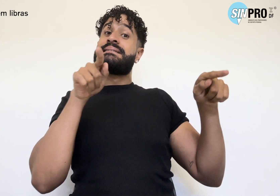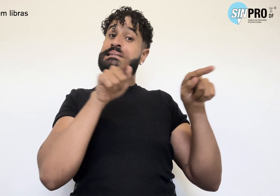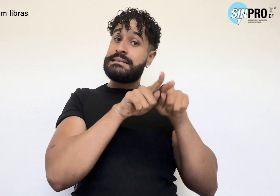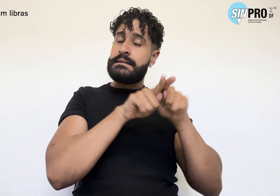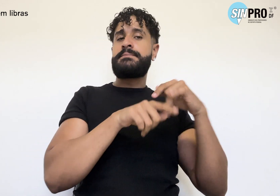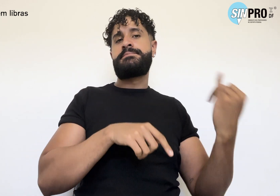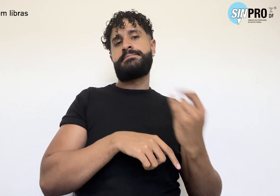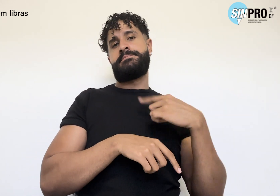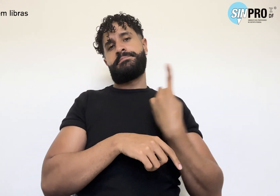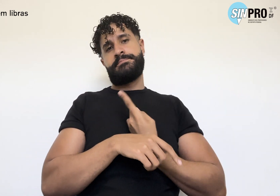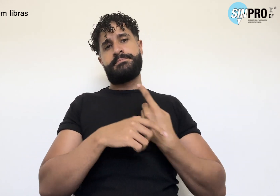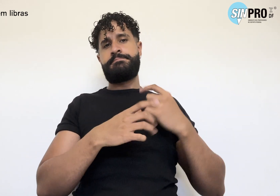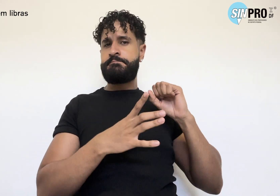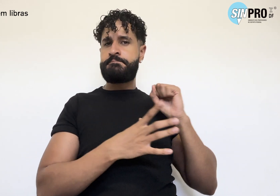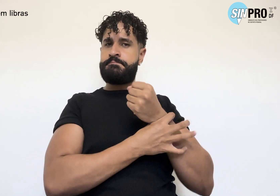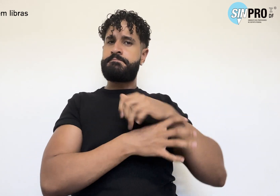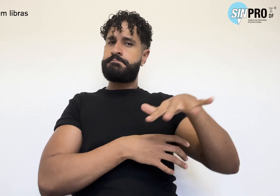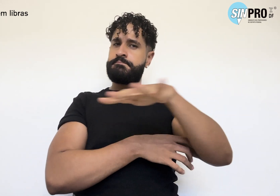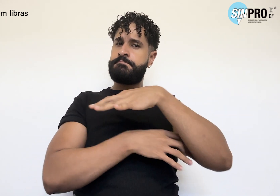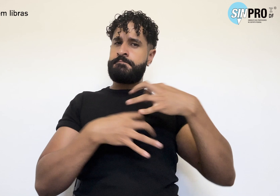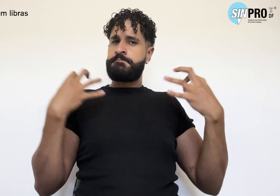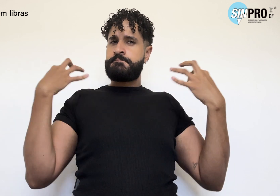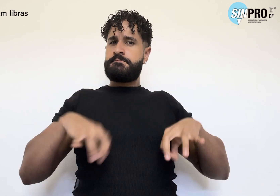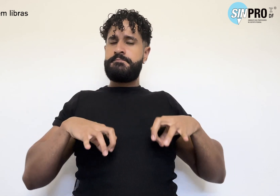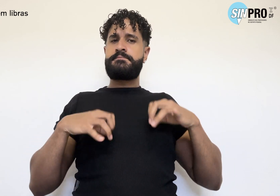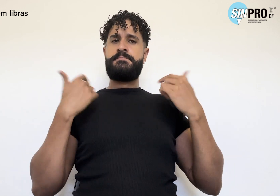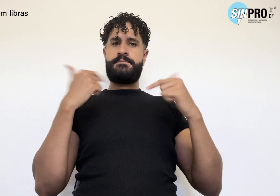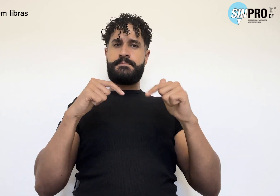garantir condições dignas de trabalho e inclusão.